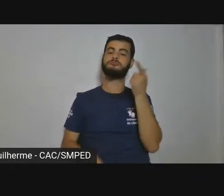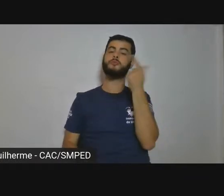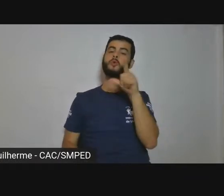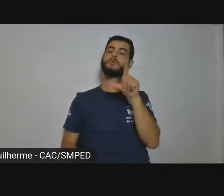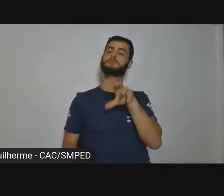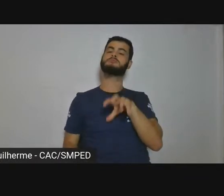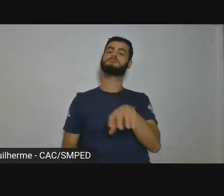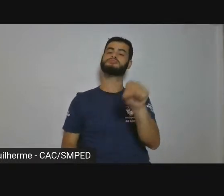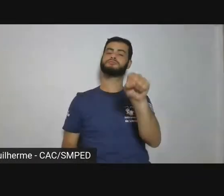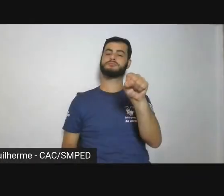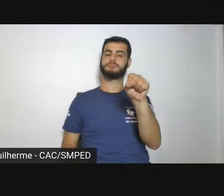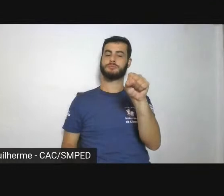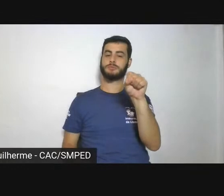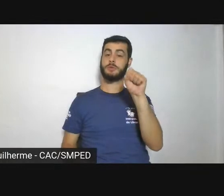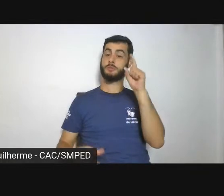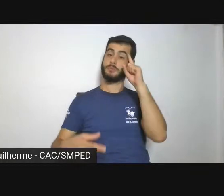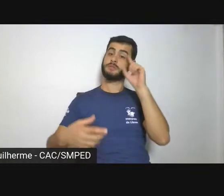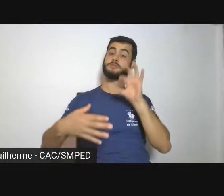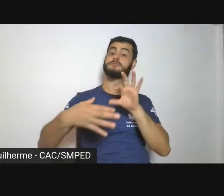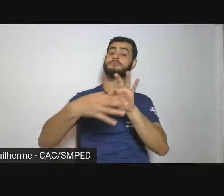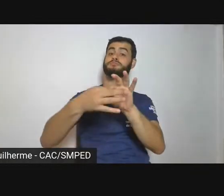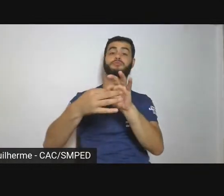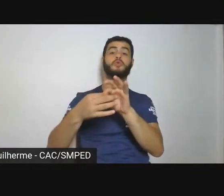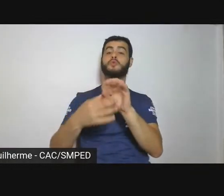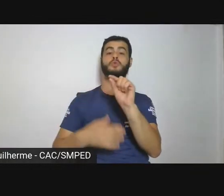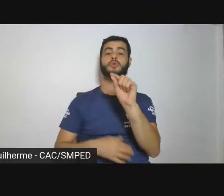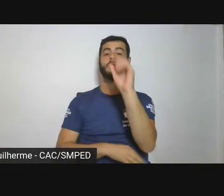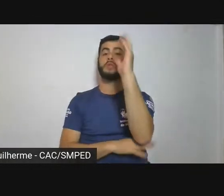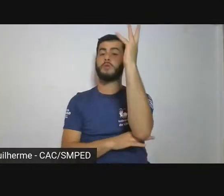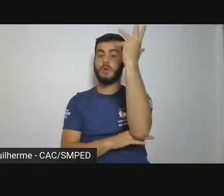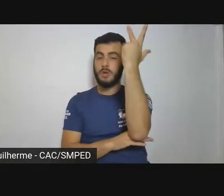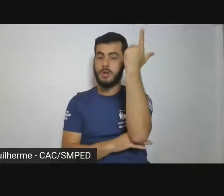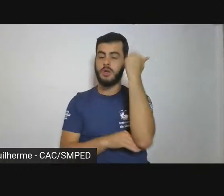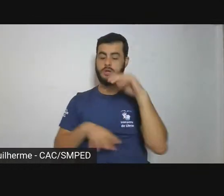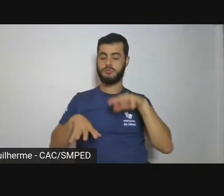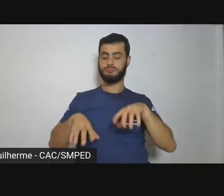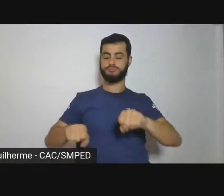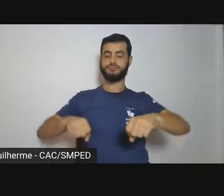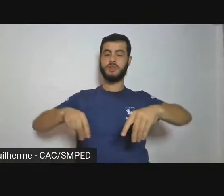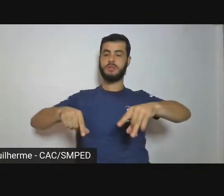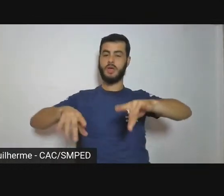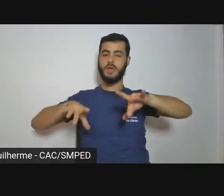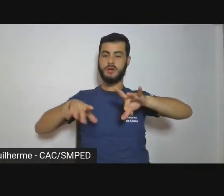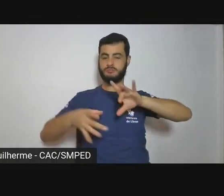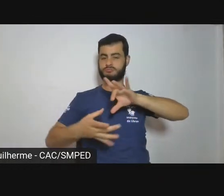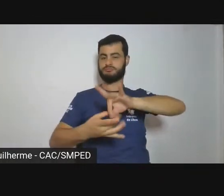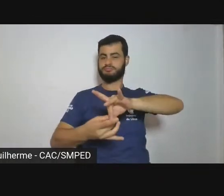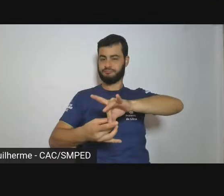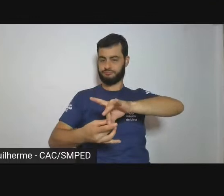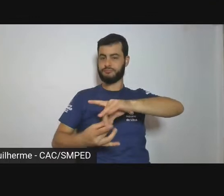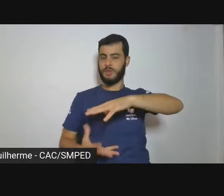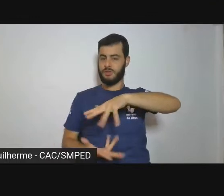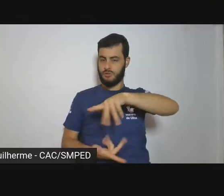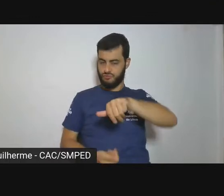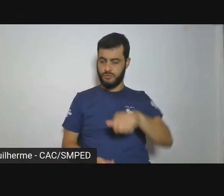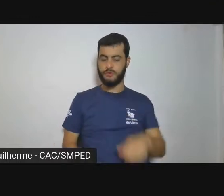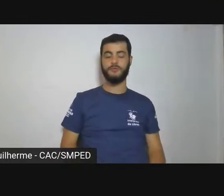natureza, com a própria geografia. No caso do Cayo,